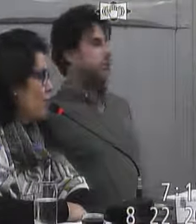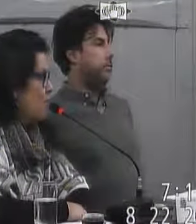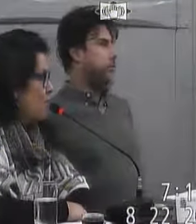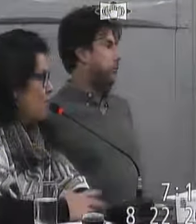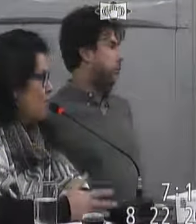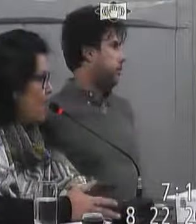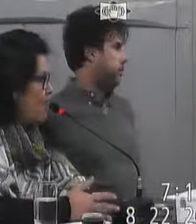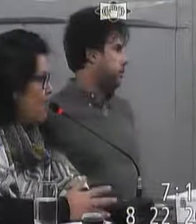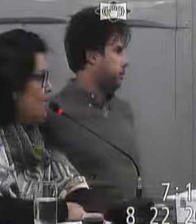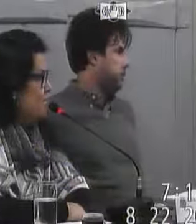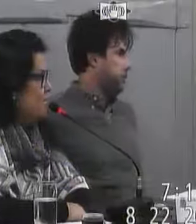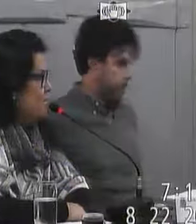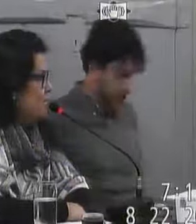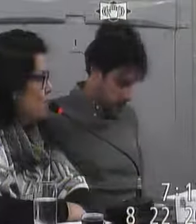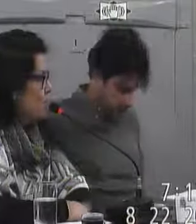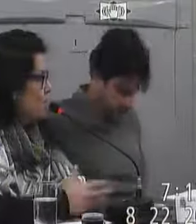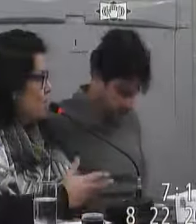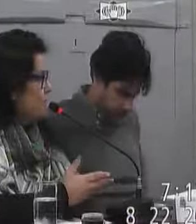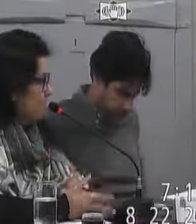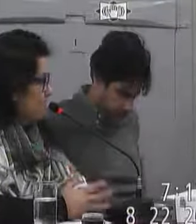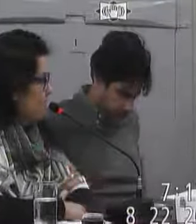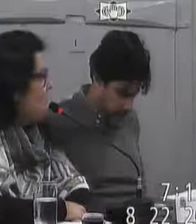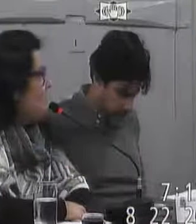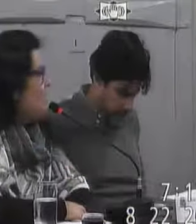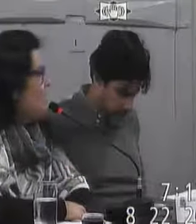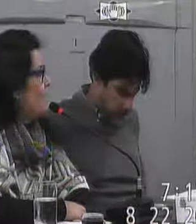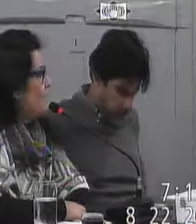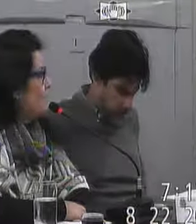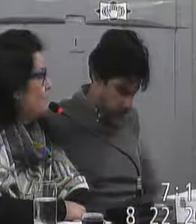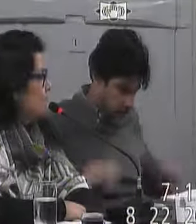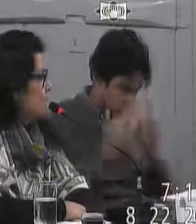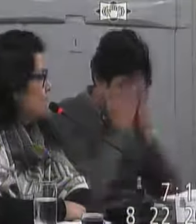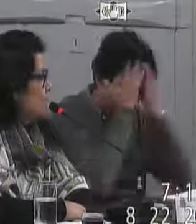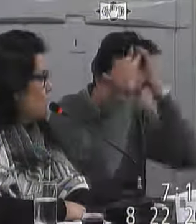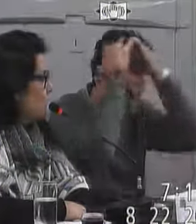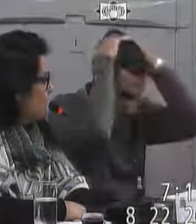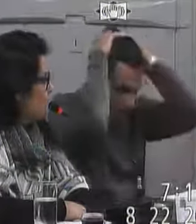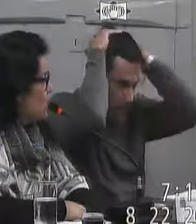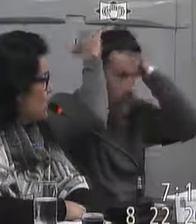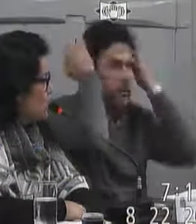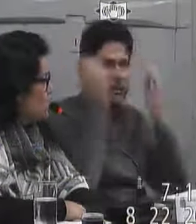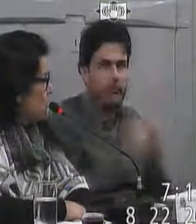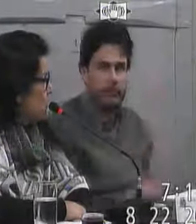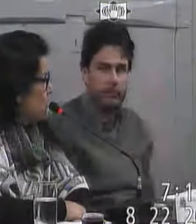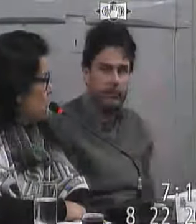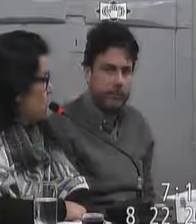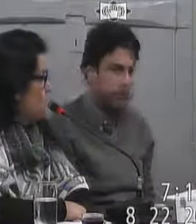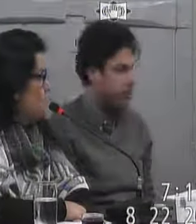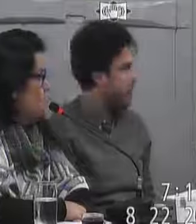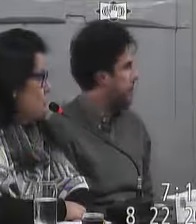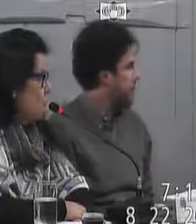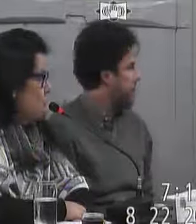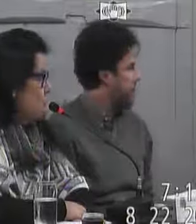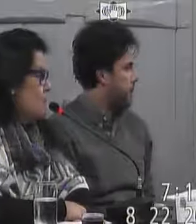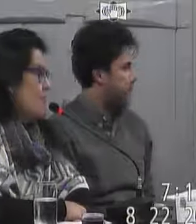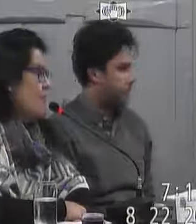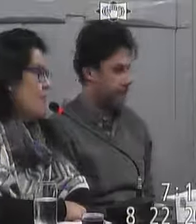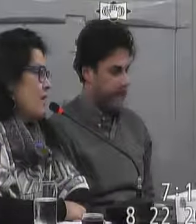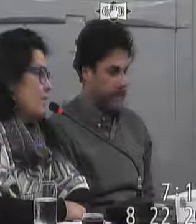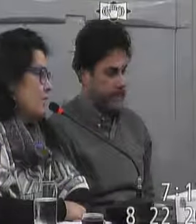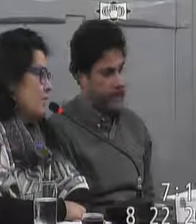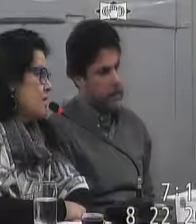MA1A e o M1B então isso aí está trazendo um transtorno